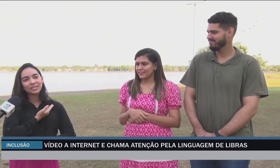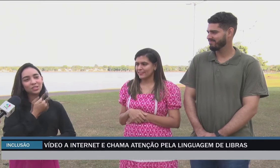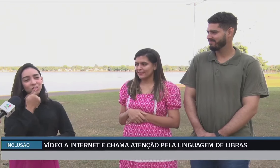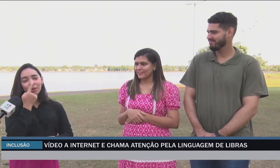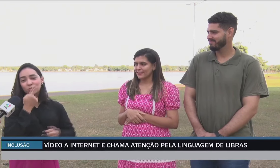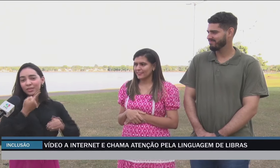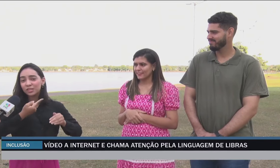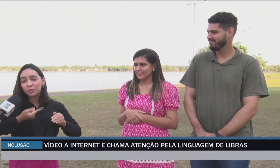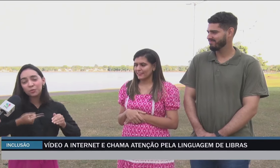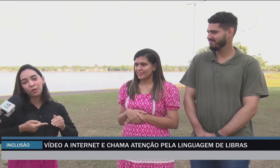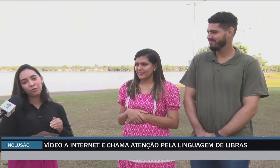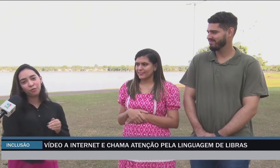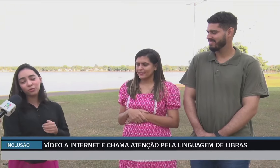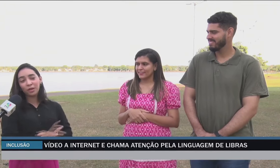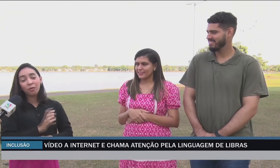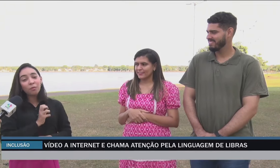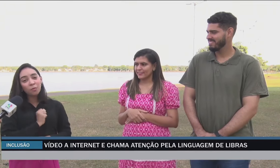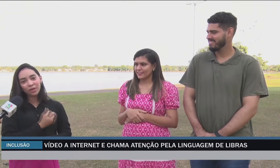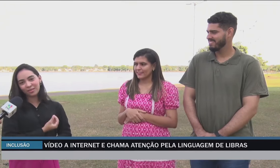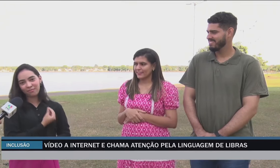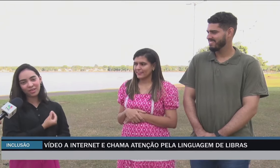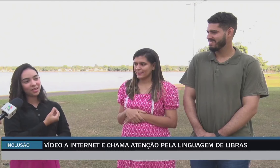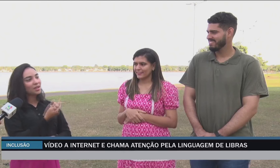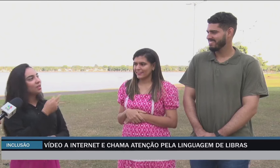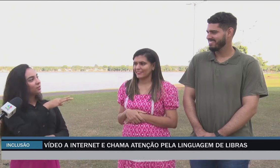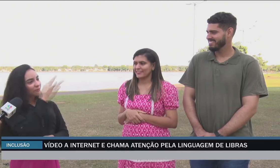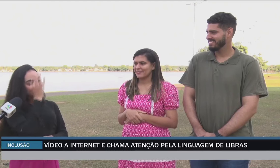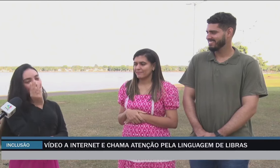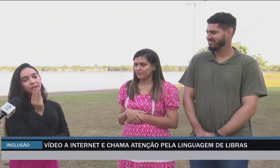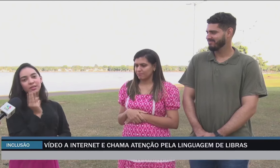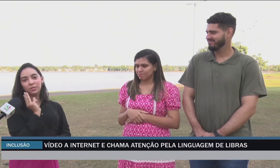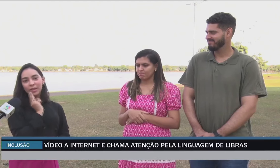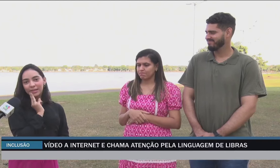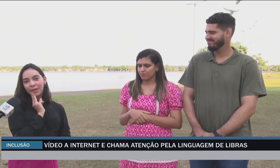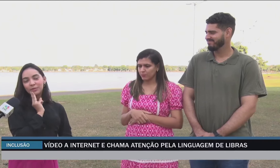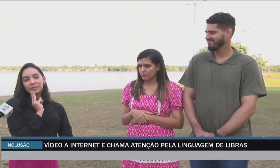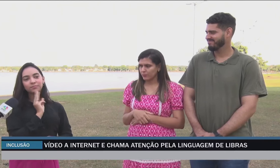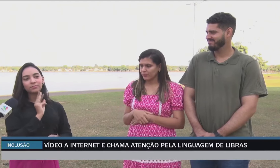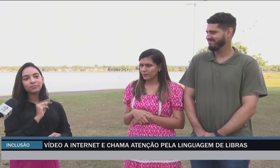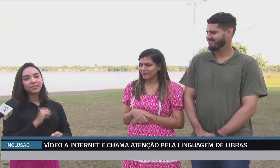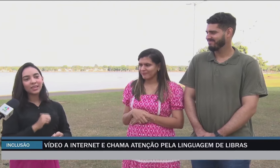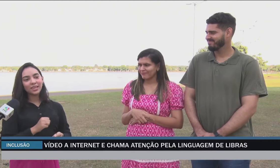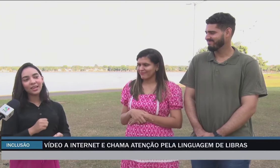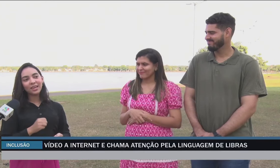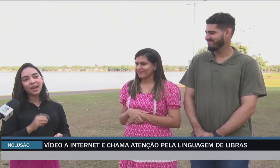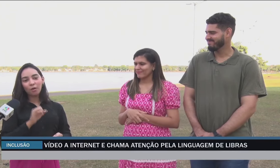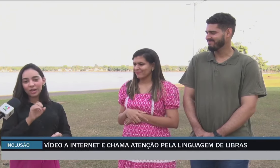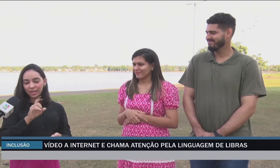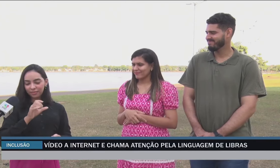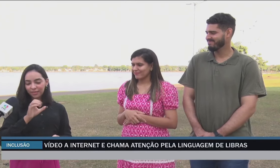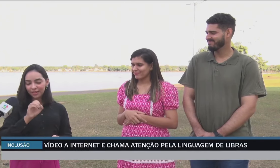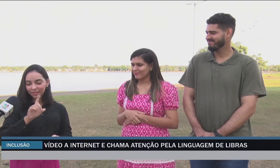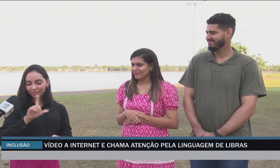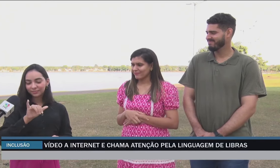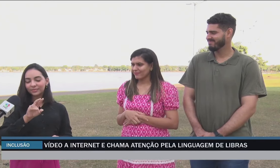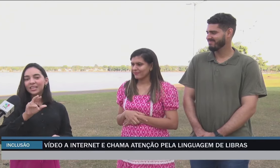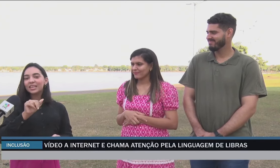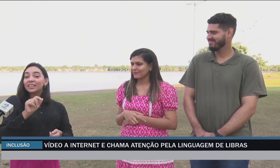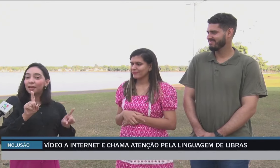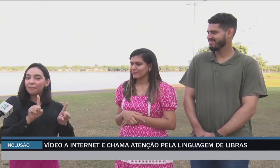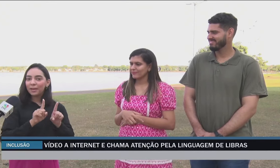que a gente tem uma intimidade muito profunda. Eu amo muito a vida do da Tamires, do Matheus. E a Olivia, também,